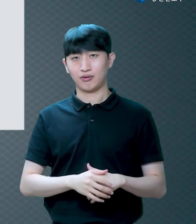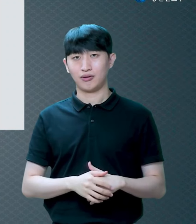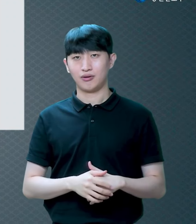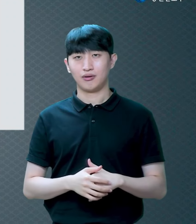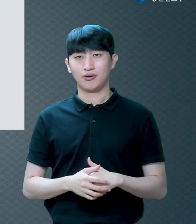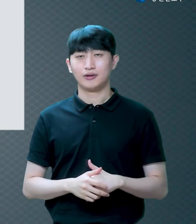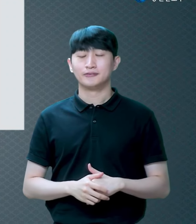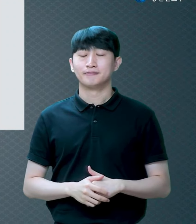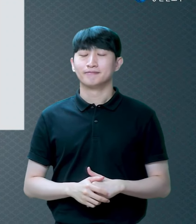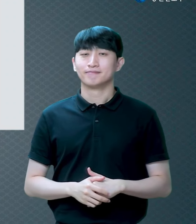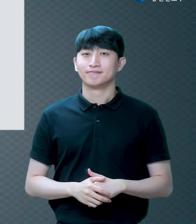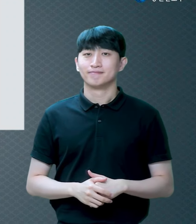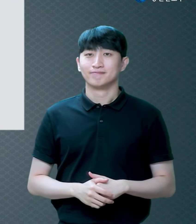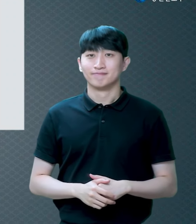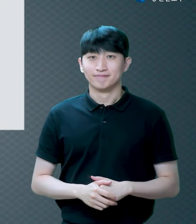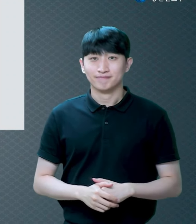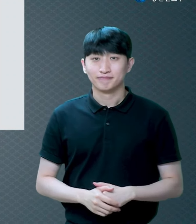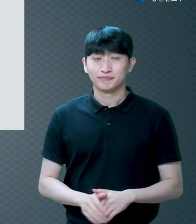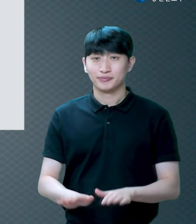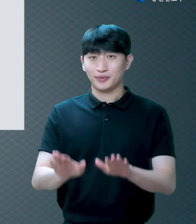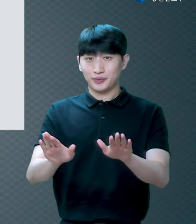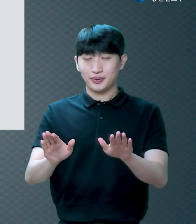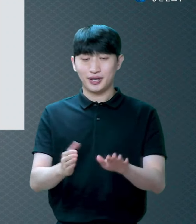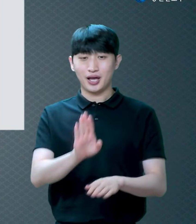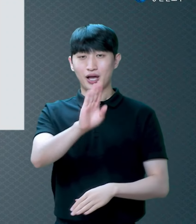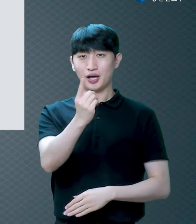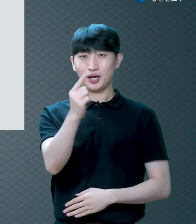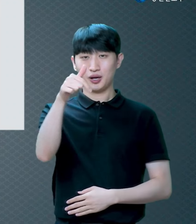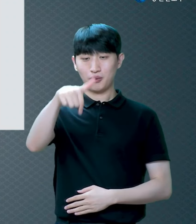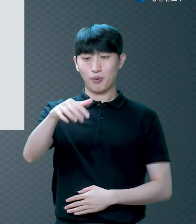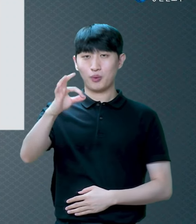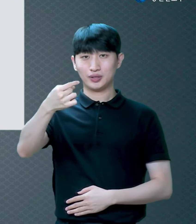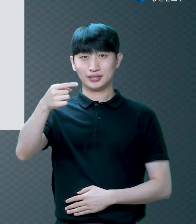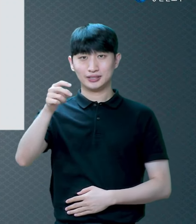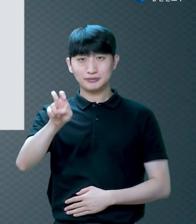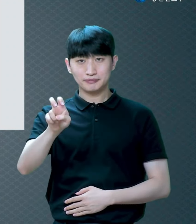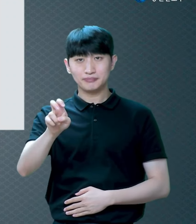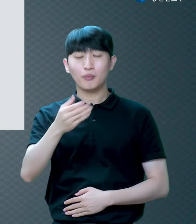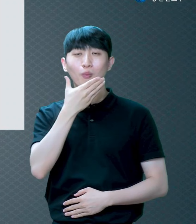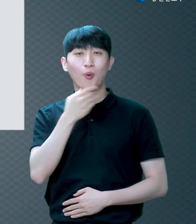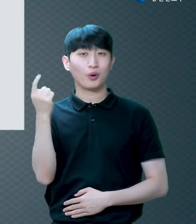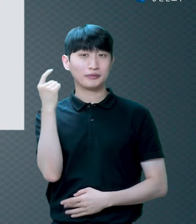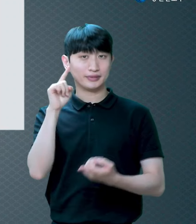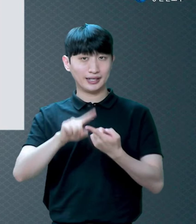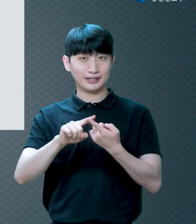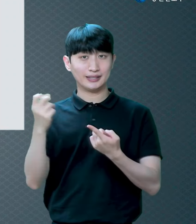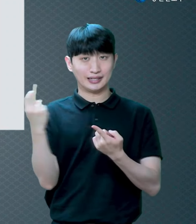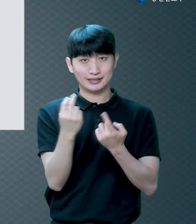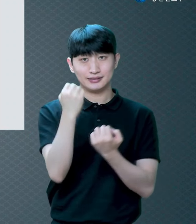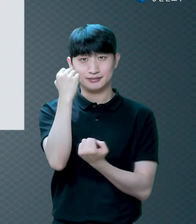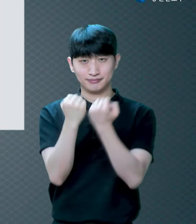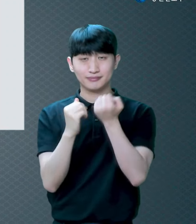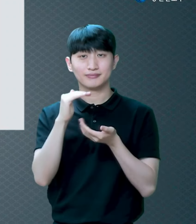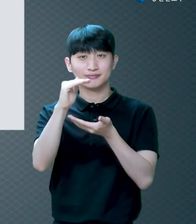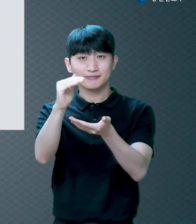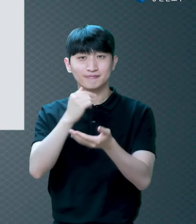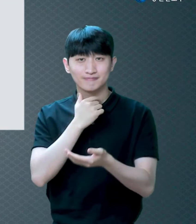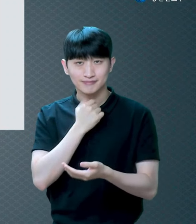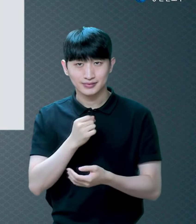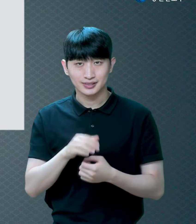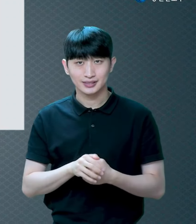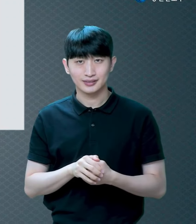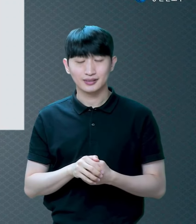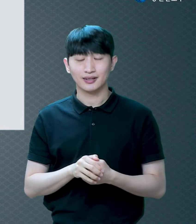보금에 대해서 다시 한번 말씀을 드릴 건데 오늘 말씀을 들을 때 여기 죄를